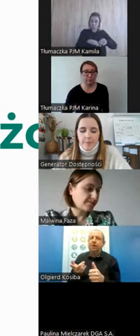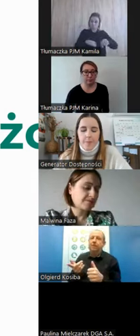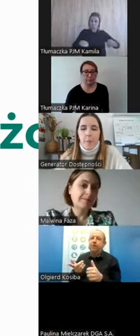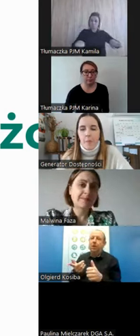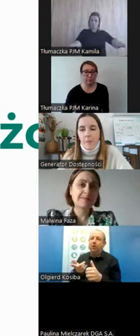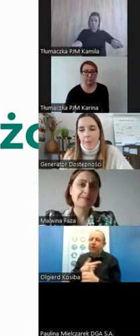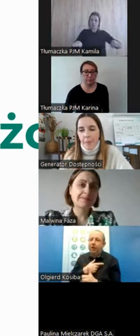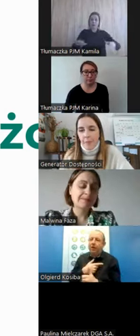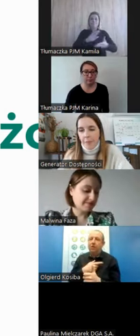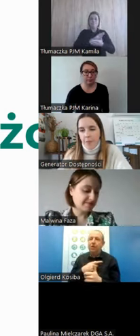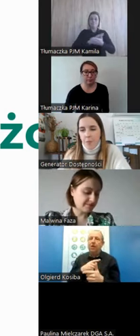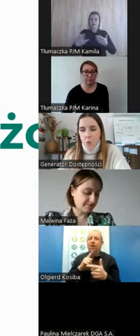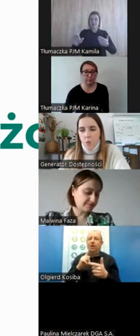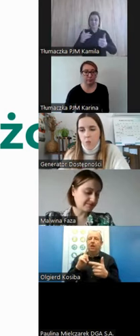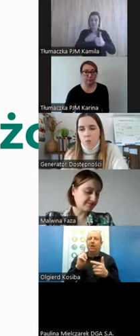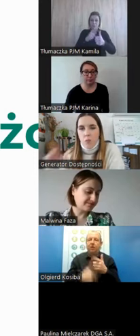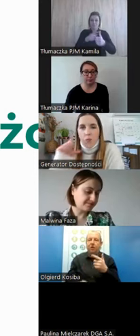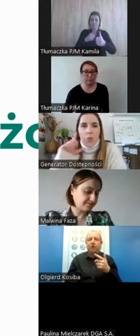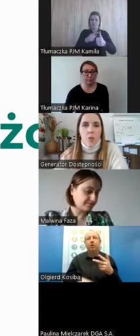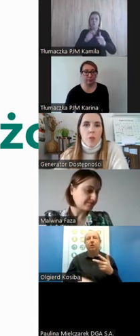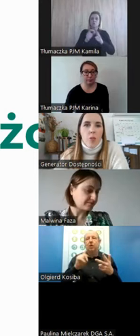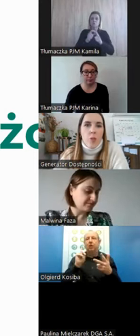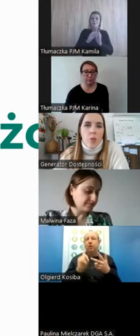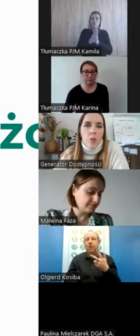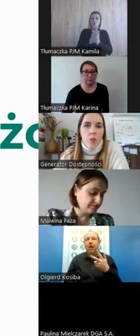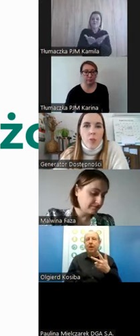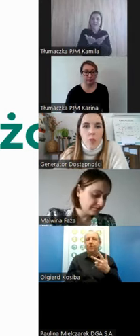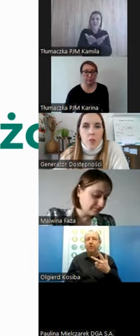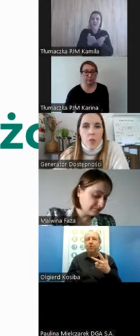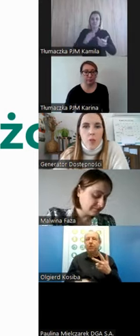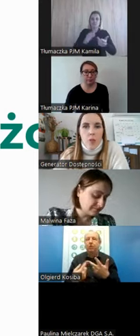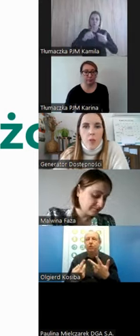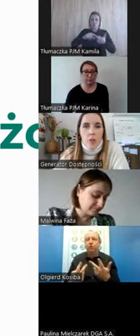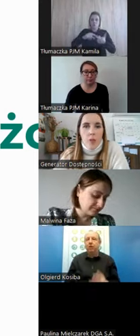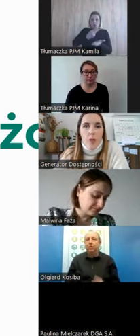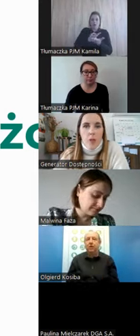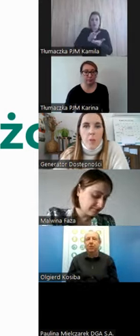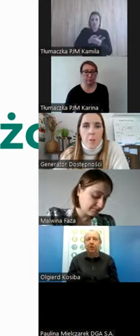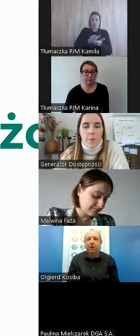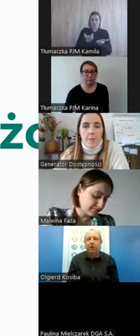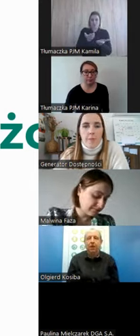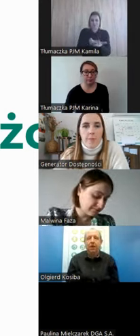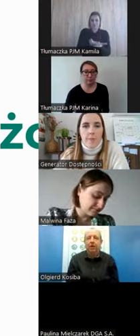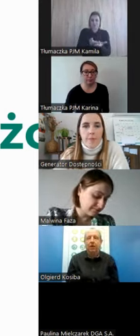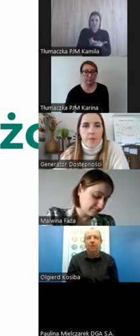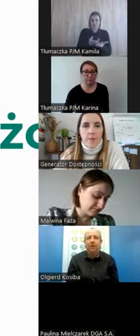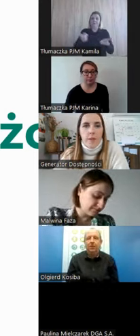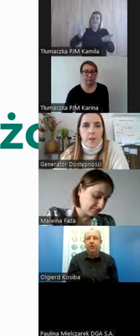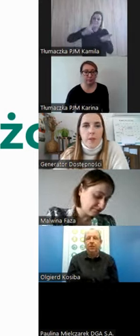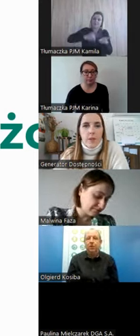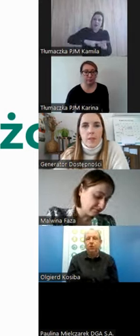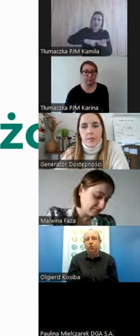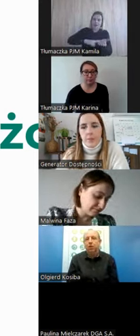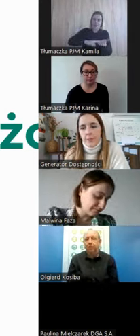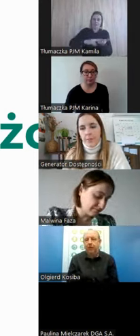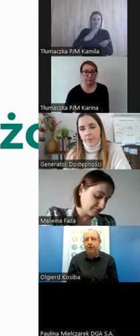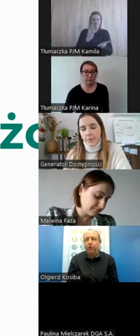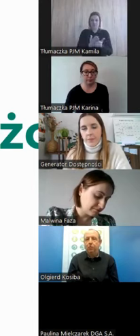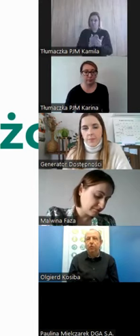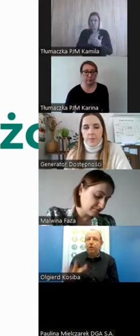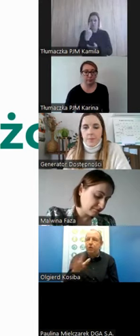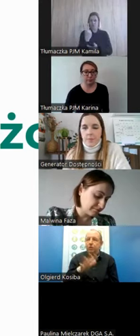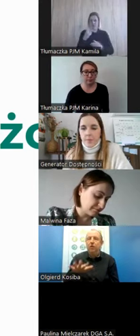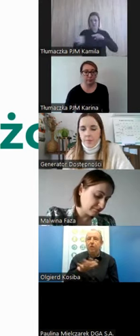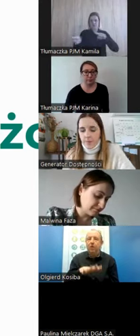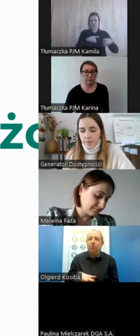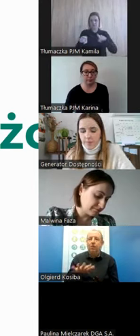się znakiem otwierać, leżeć i na. Czyli wykorzystujemy tak naprawdę dwa znaki, książka i